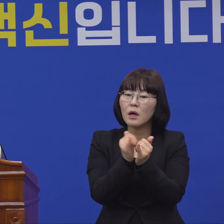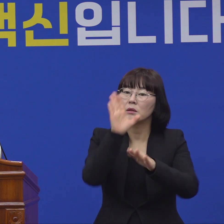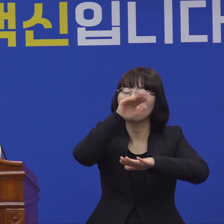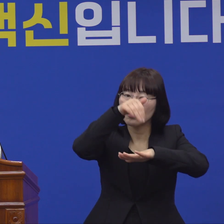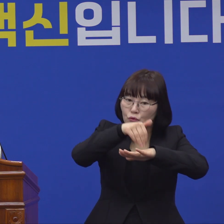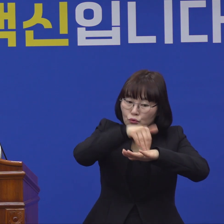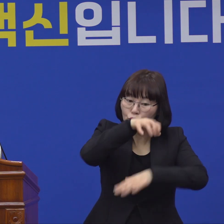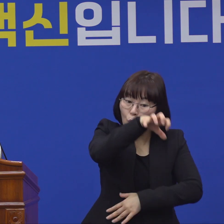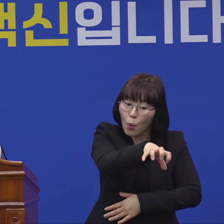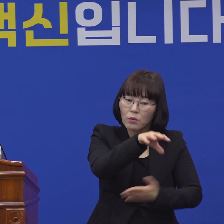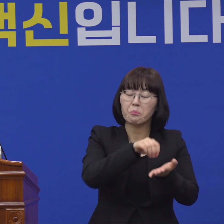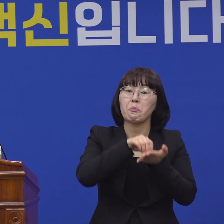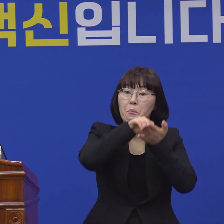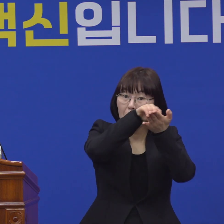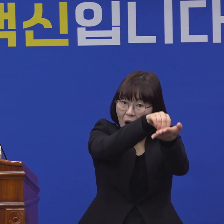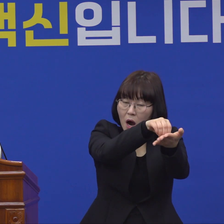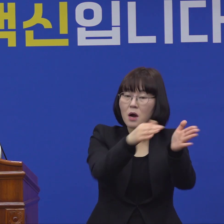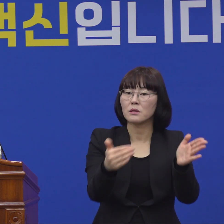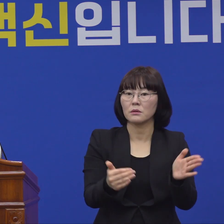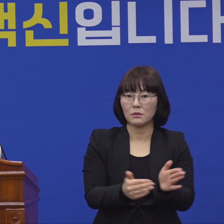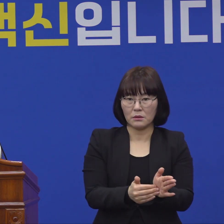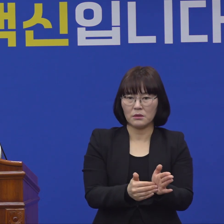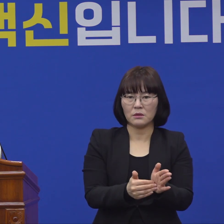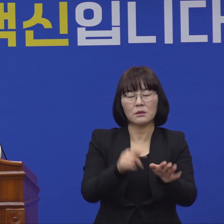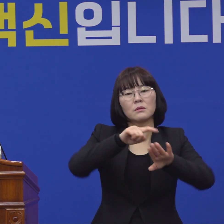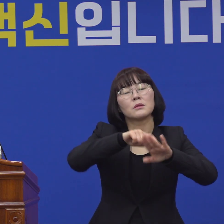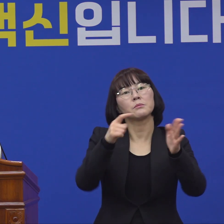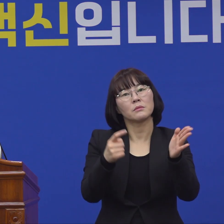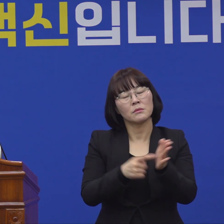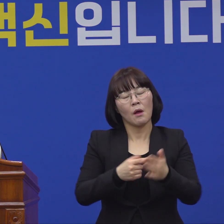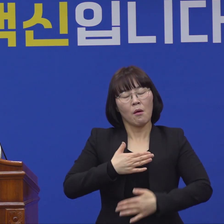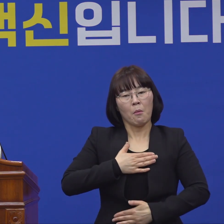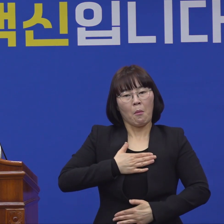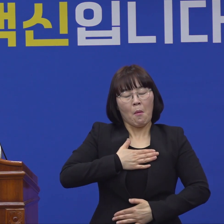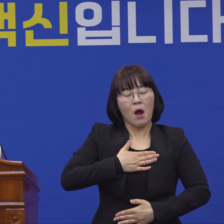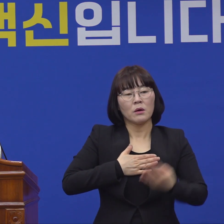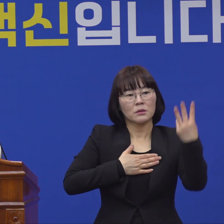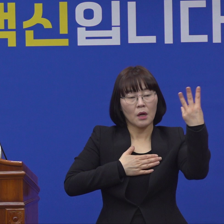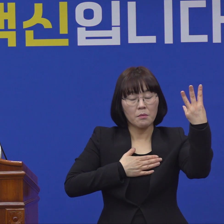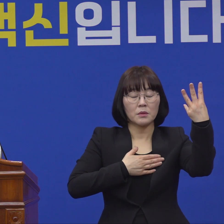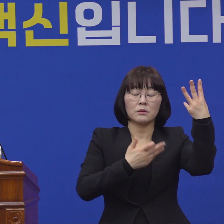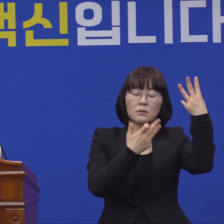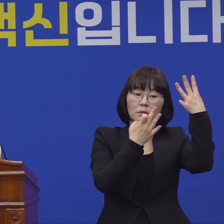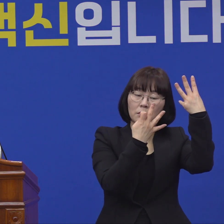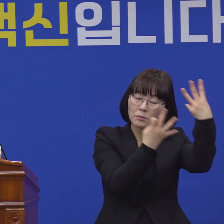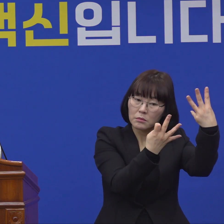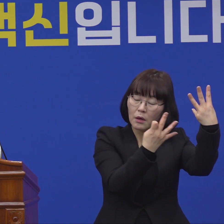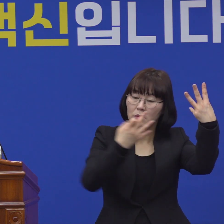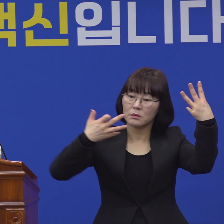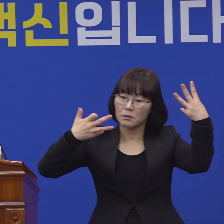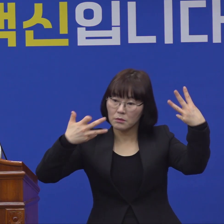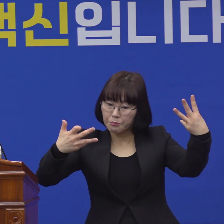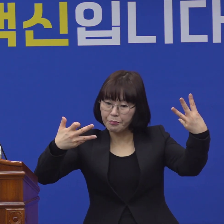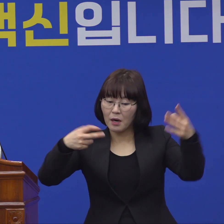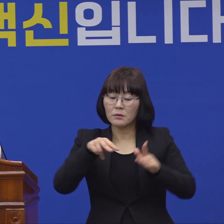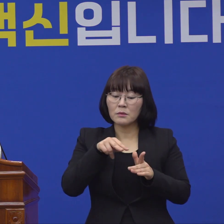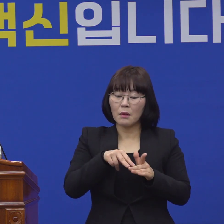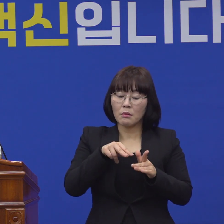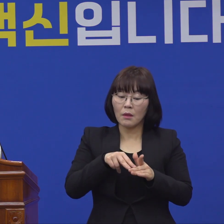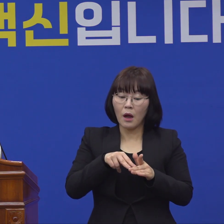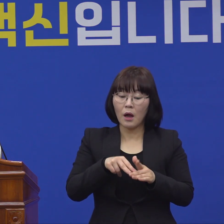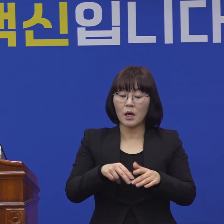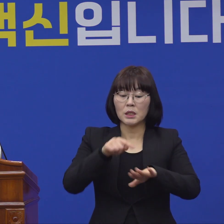입소를 했습니다. 그리고 심리상태는 3월 14일부터 18일 사이에 센터 내에 상주하는